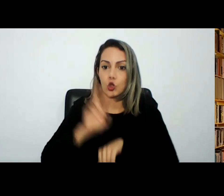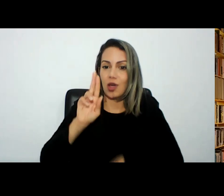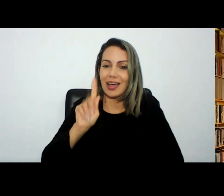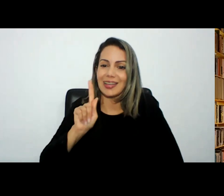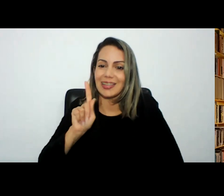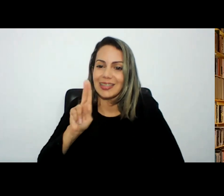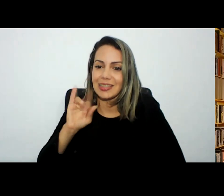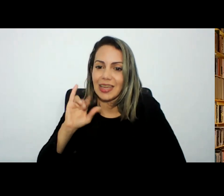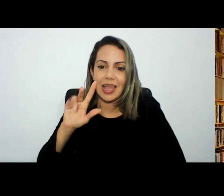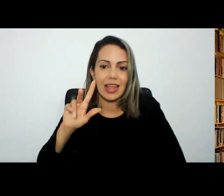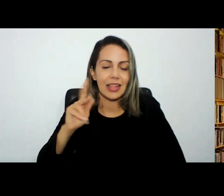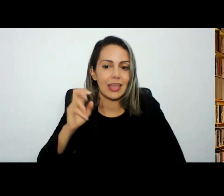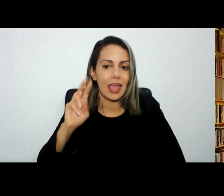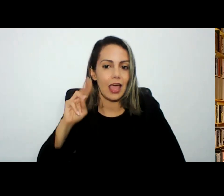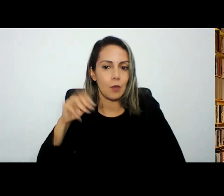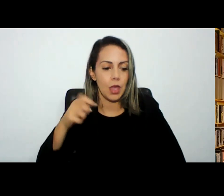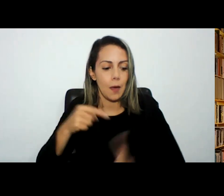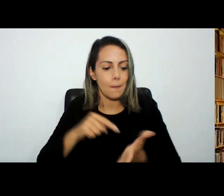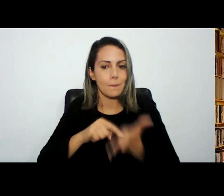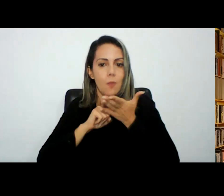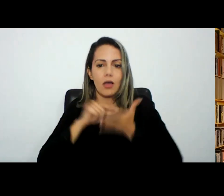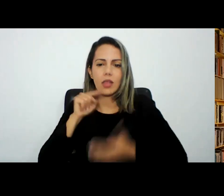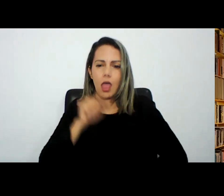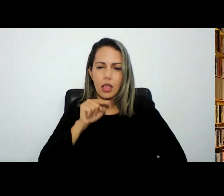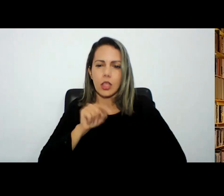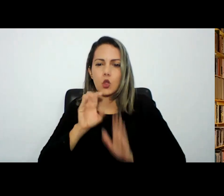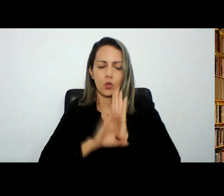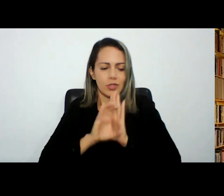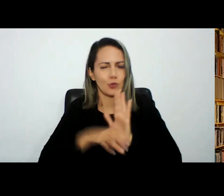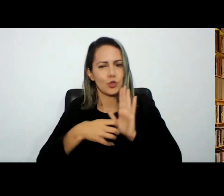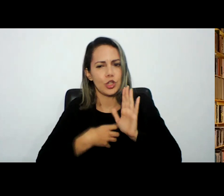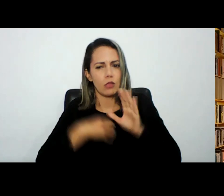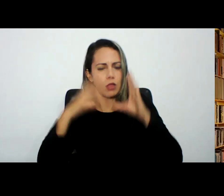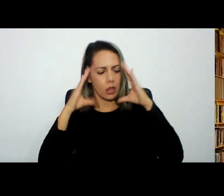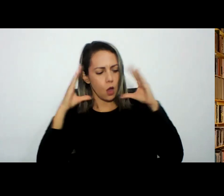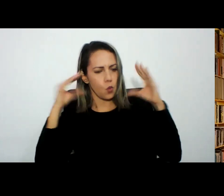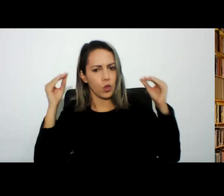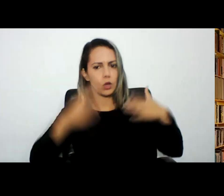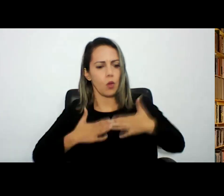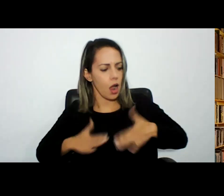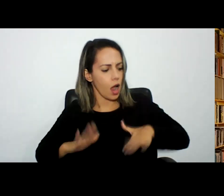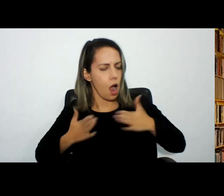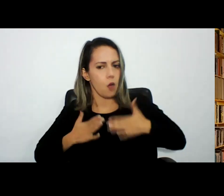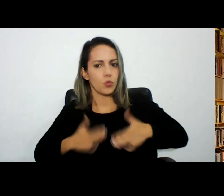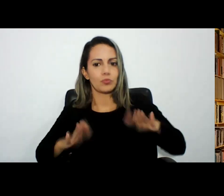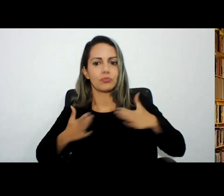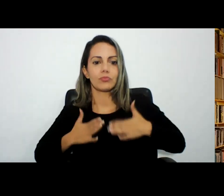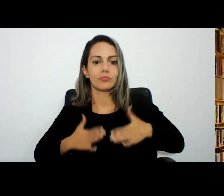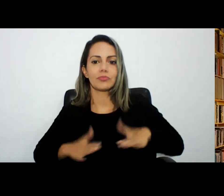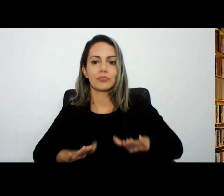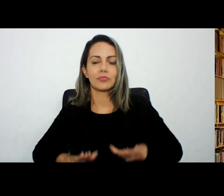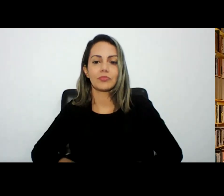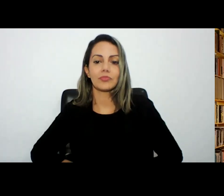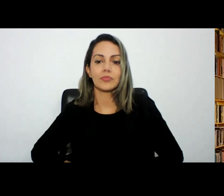de uma forma tranquila calma ele vai conduzindo o leitor e com isso o que